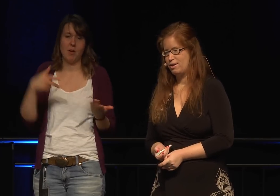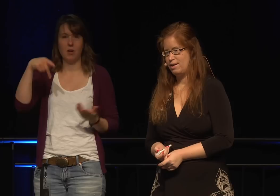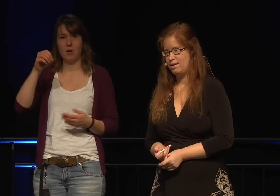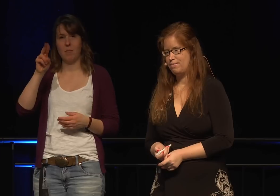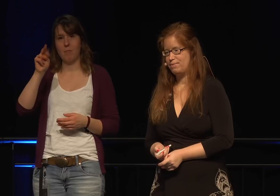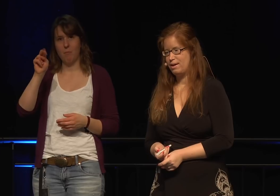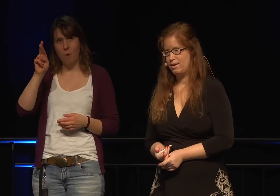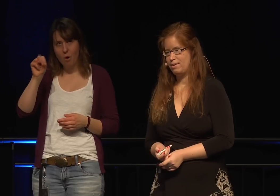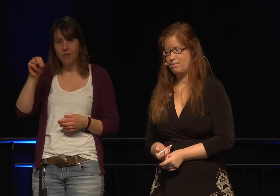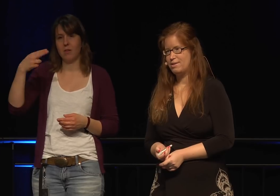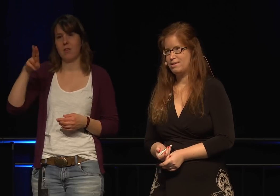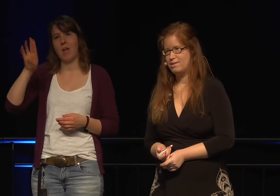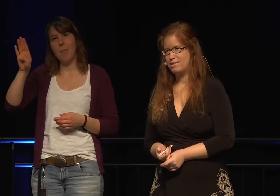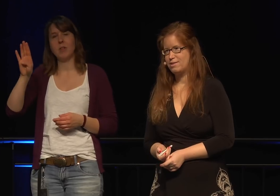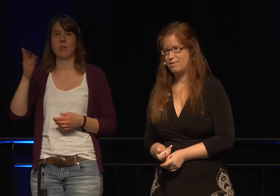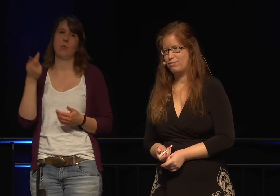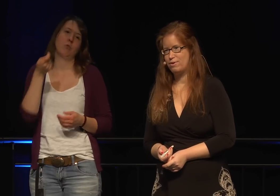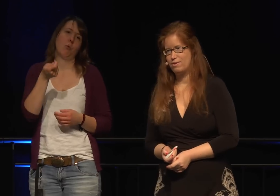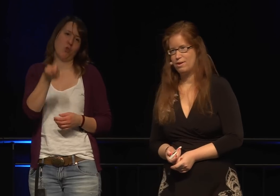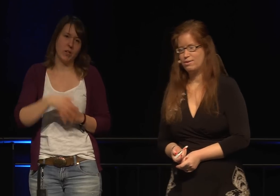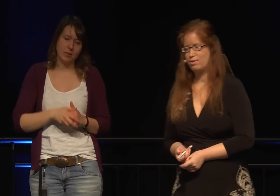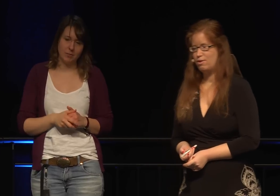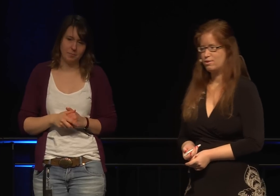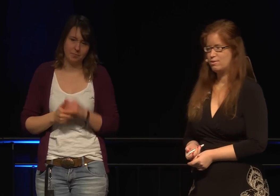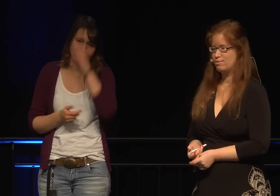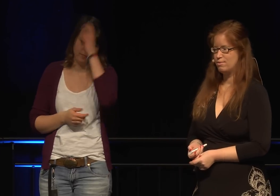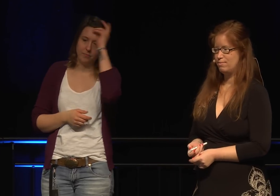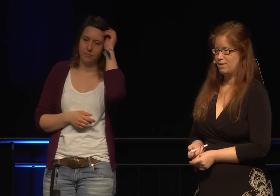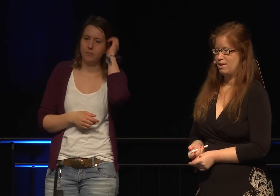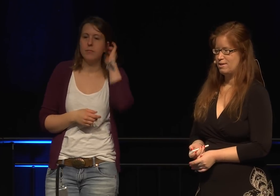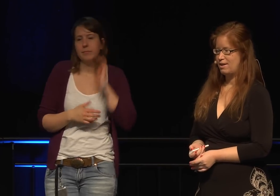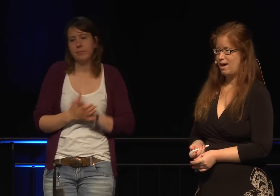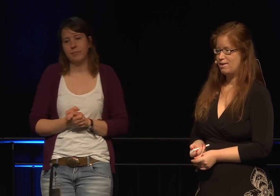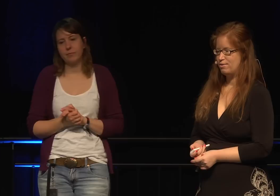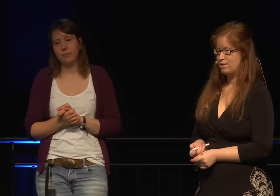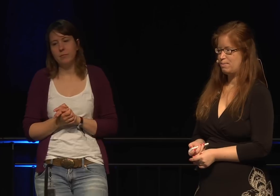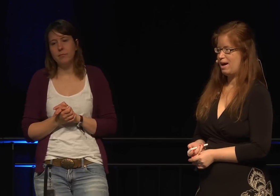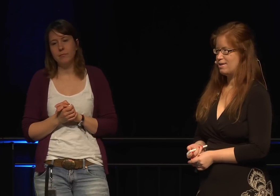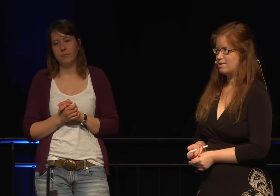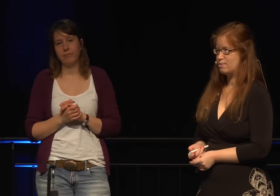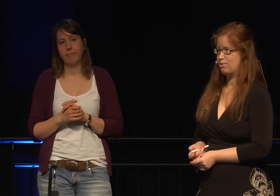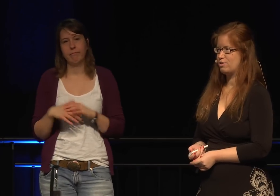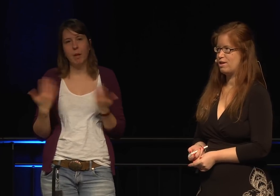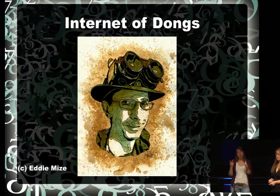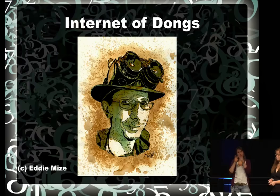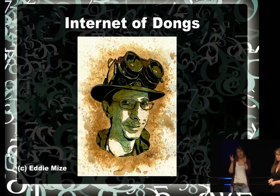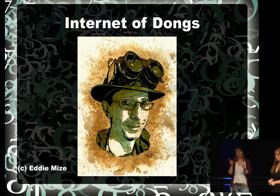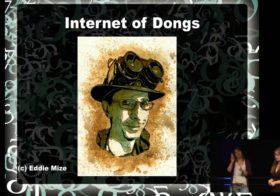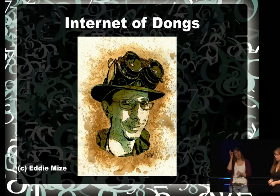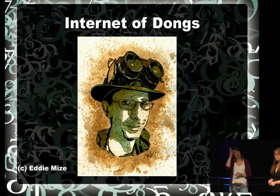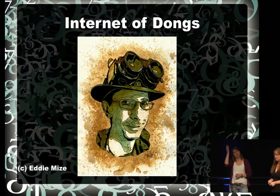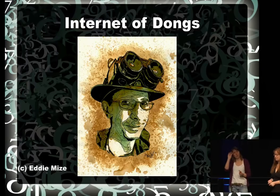Pornhub unterstützt sie also. ich habe